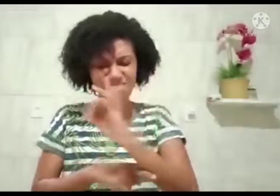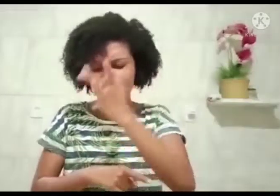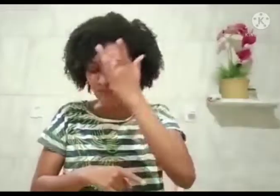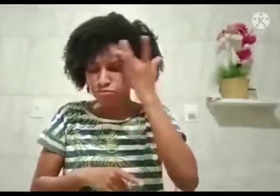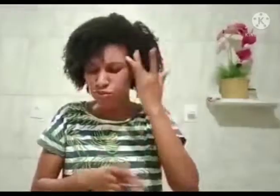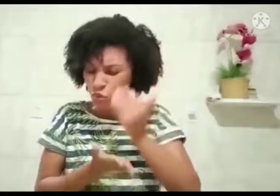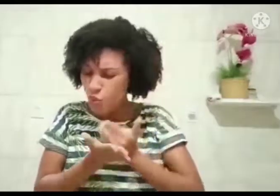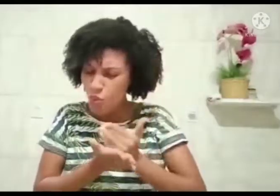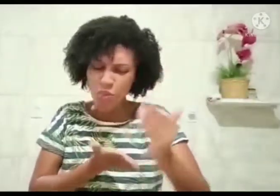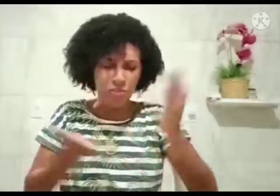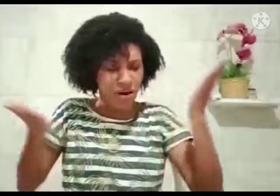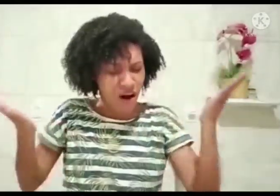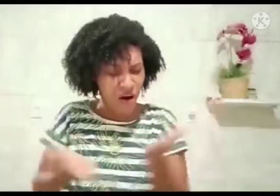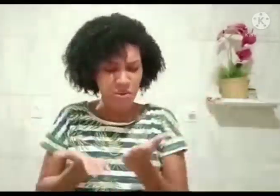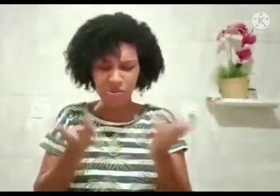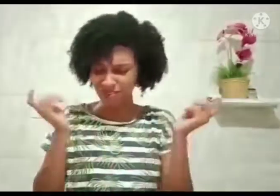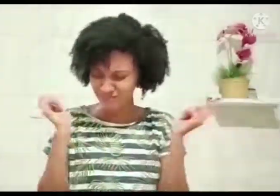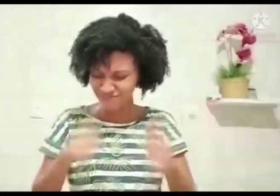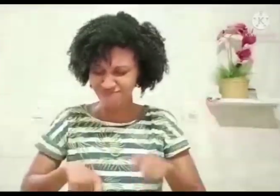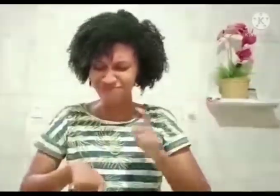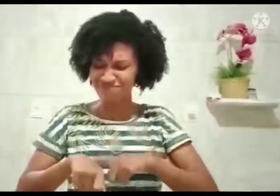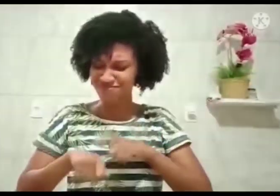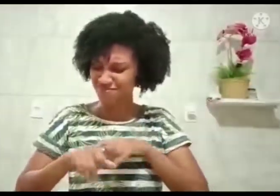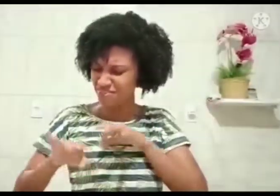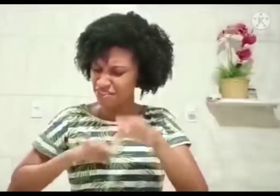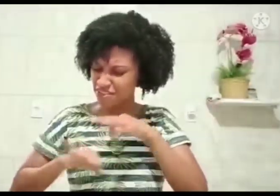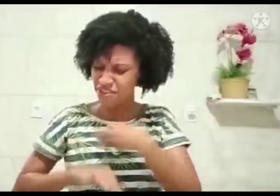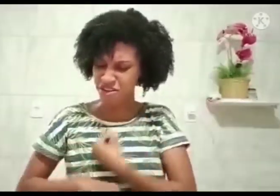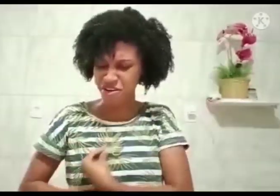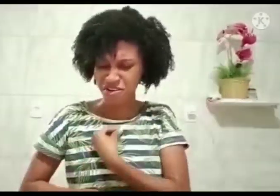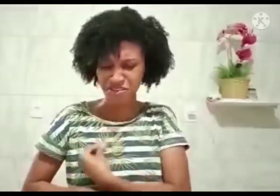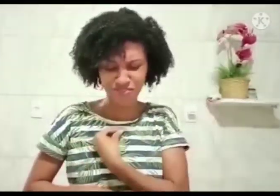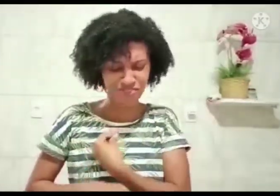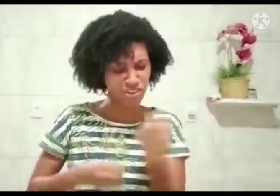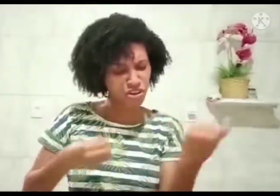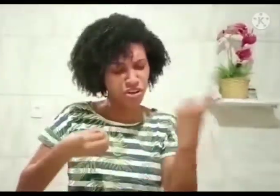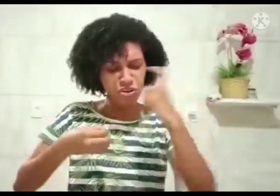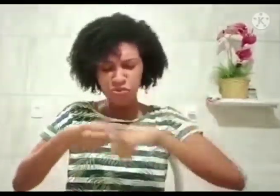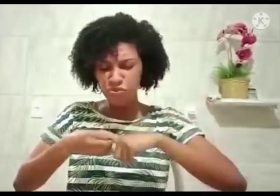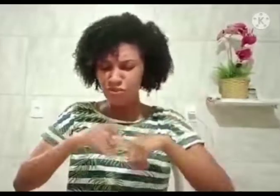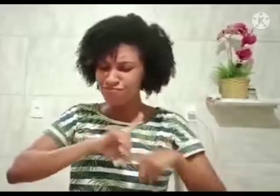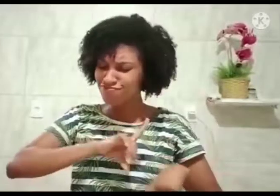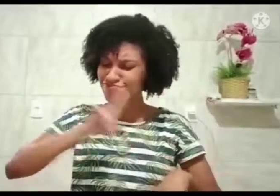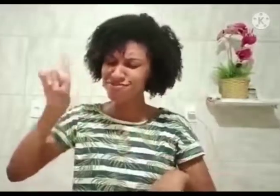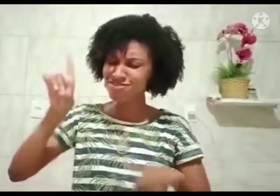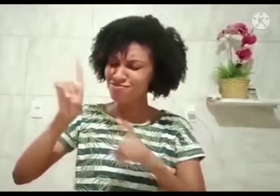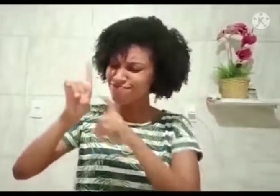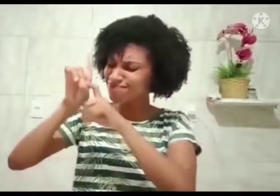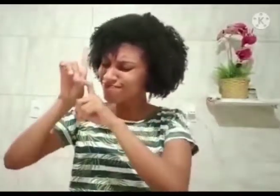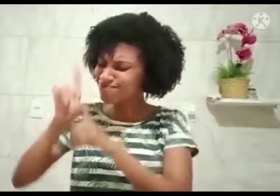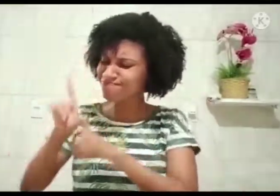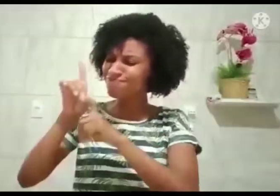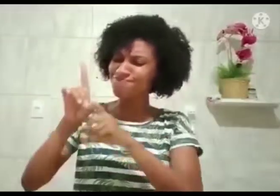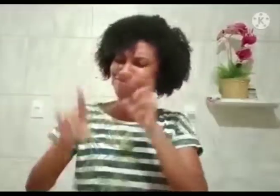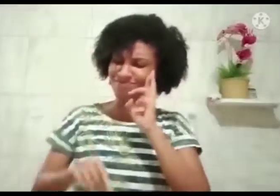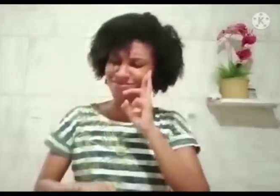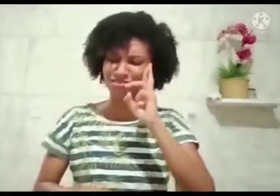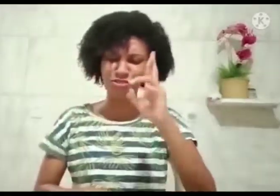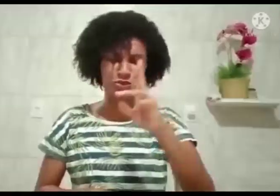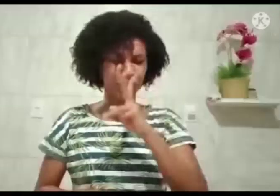Senhor. Ajuda, Senhor, que elas possam estar capacitadas a começar agora, a preparar para a Sua volta, Senhor, na dependência de Deus